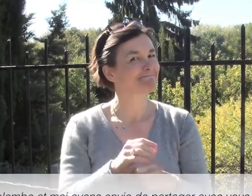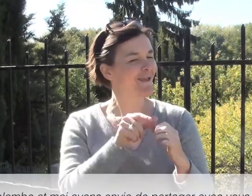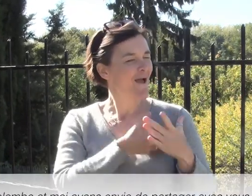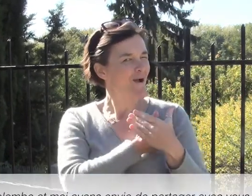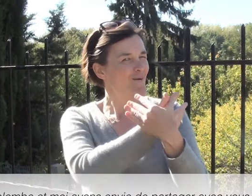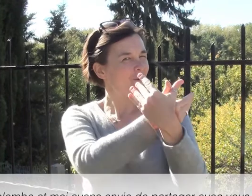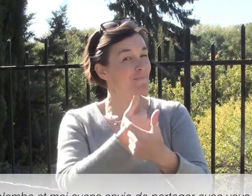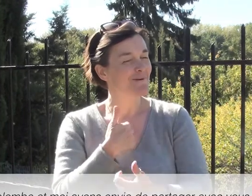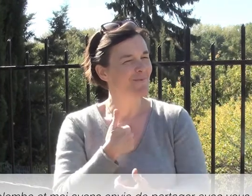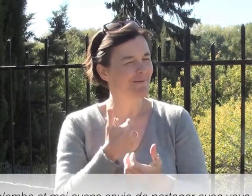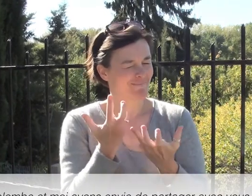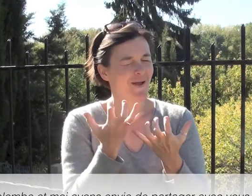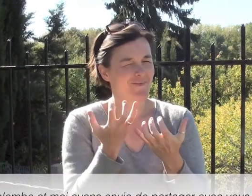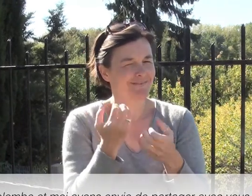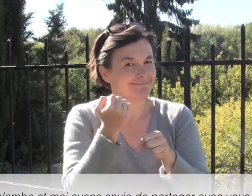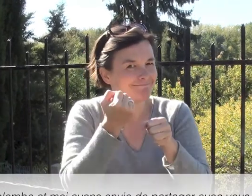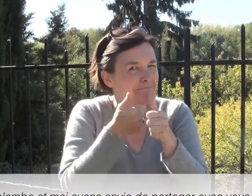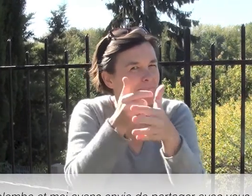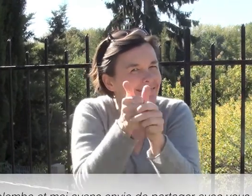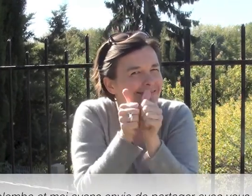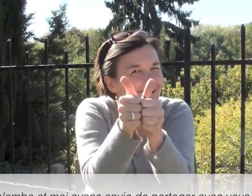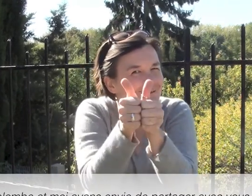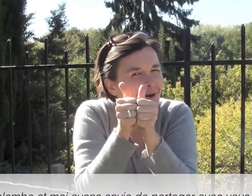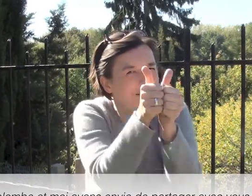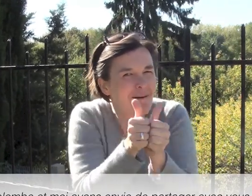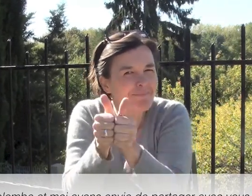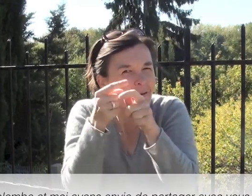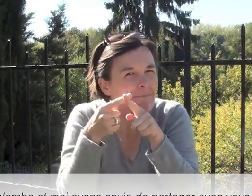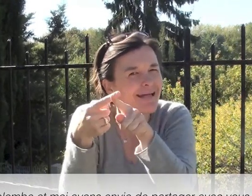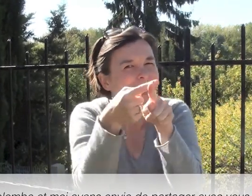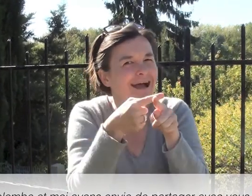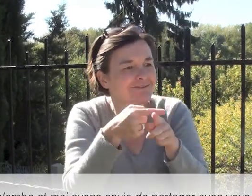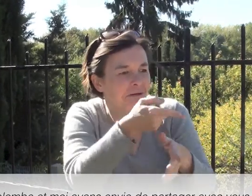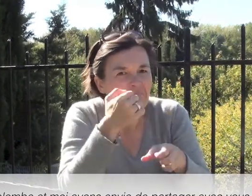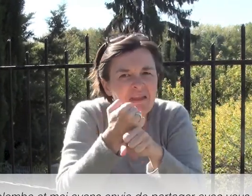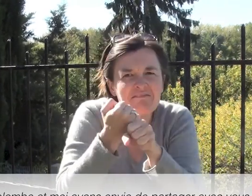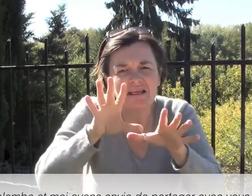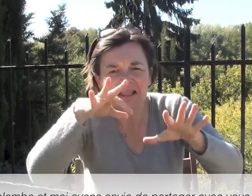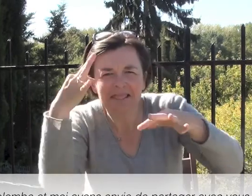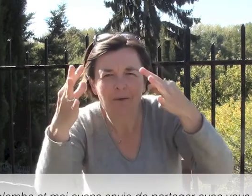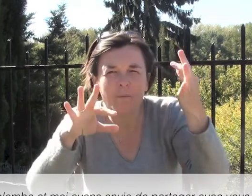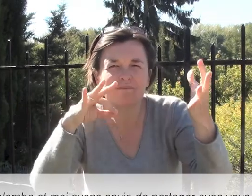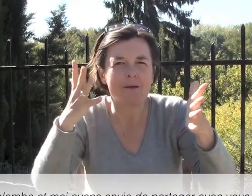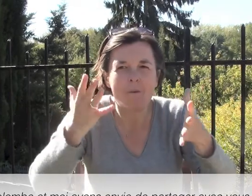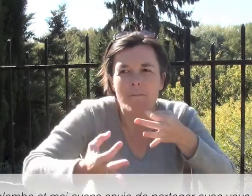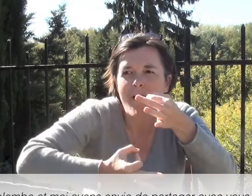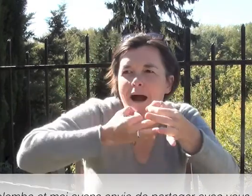Coulomb et moi avons envie de partager avec vous comment raconter des histoires, des contes et